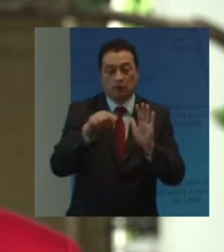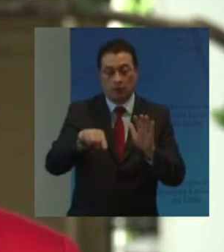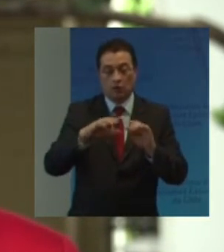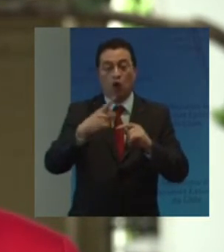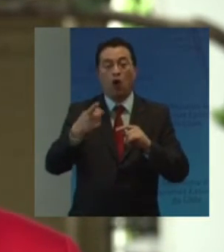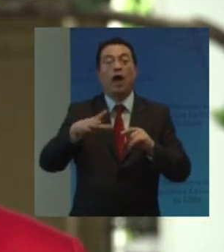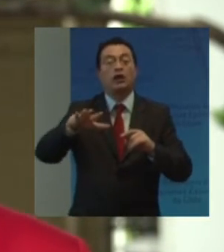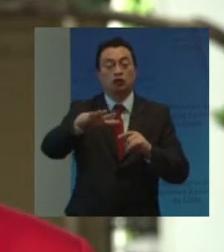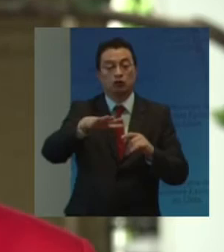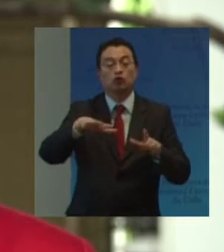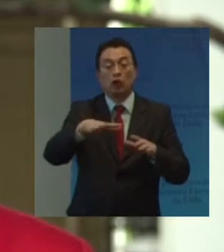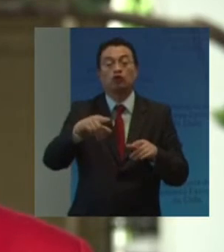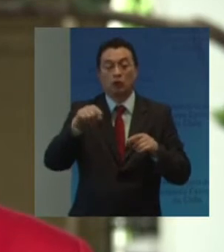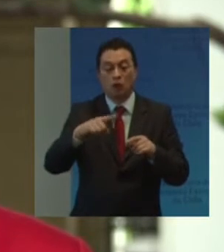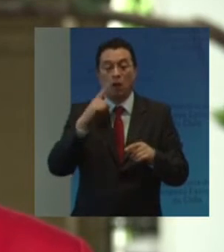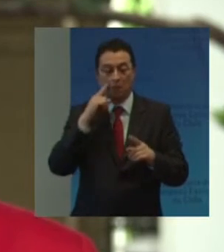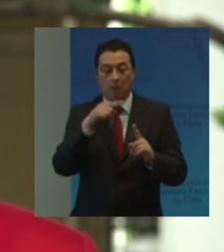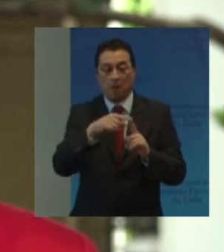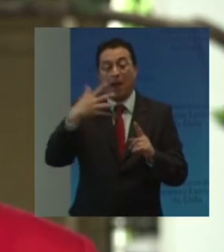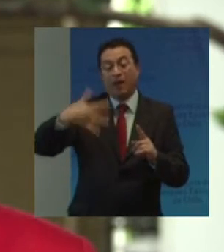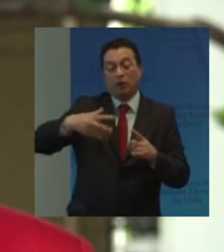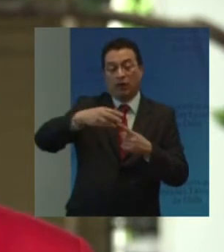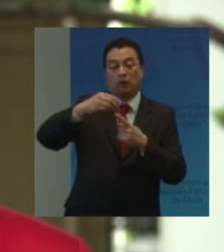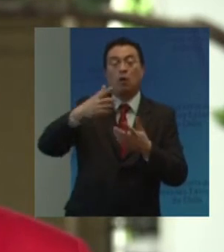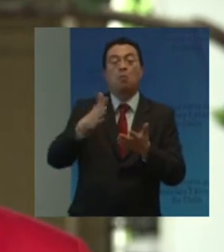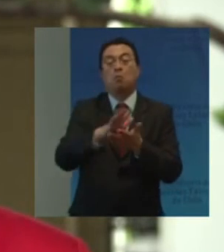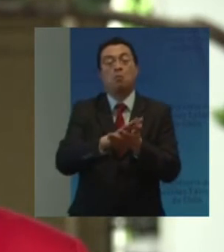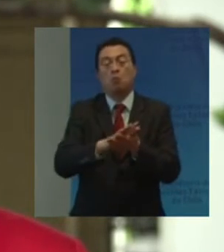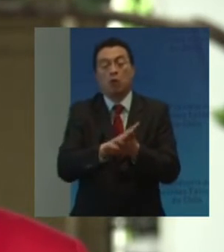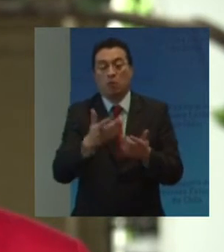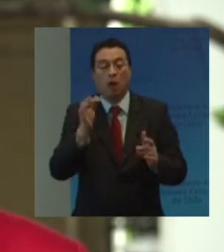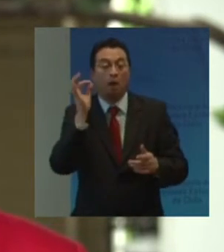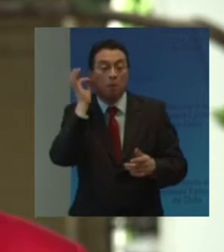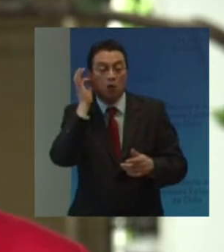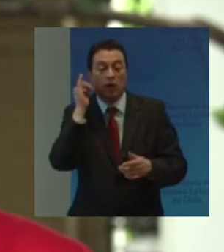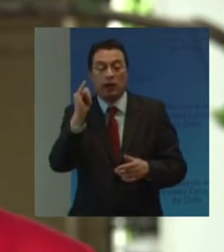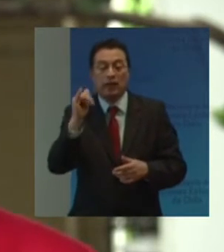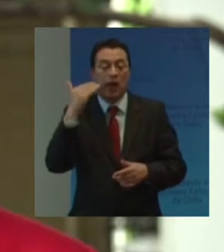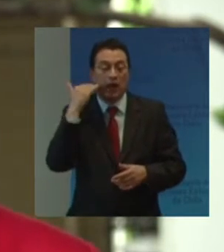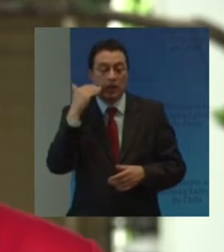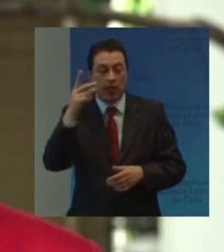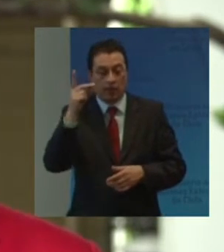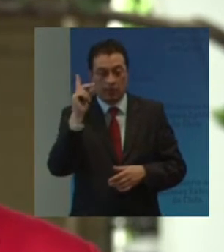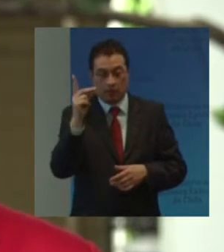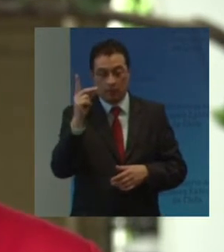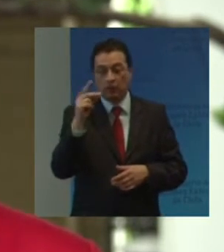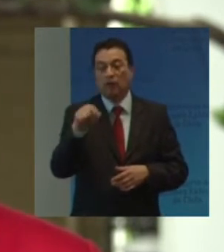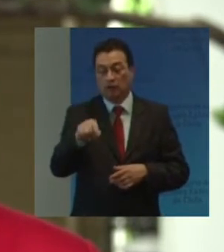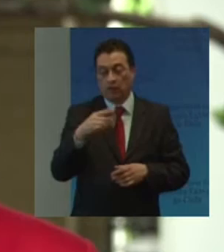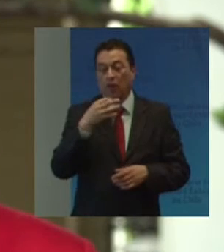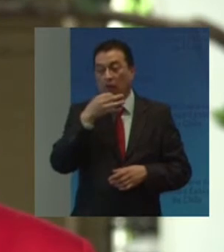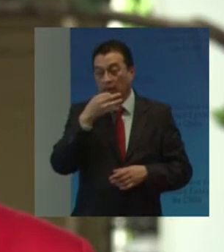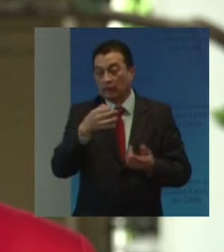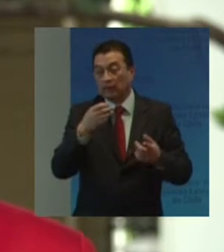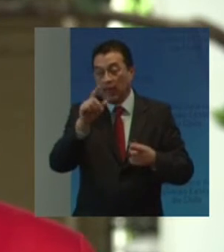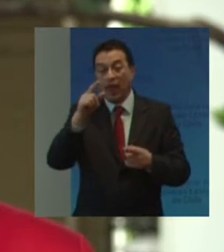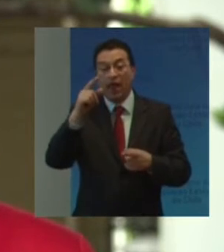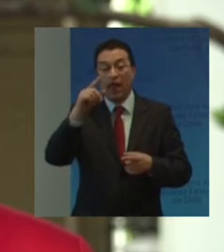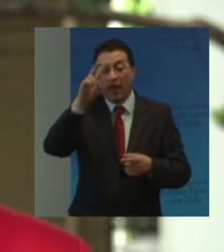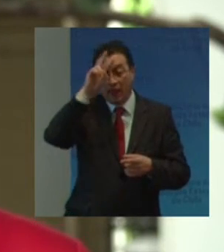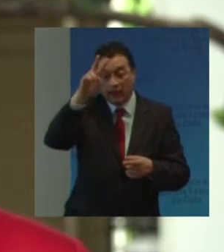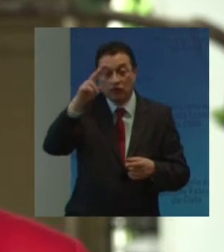situaciones Que requieren Atención prioritaria Tales como el caso De las mujeres Y niños con discapacidad Indígenas con discapacidad